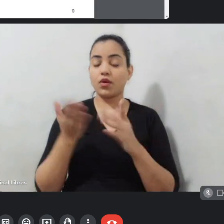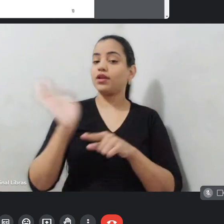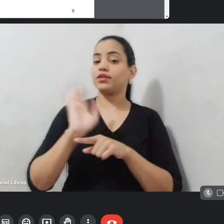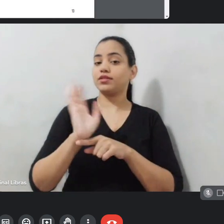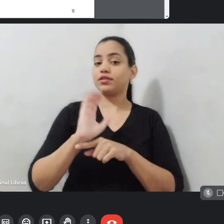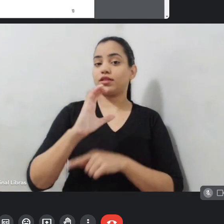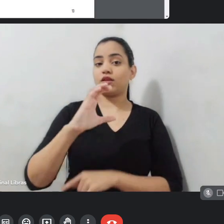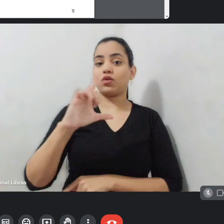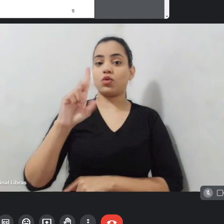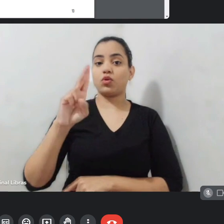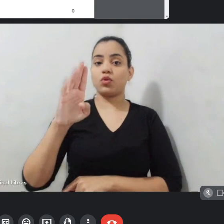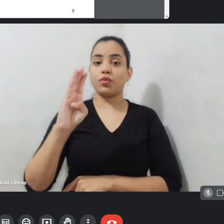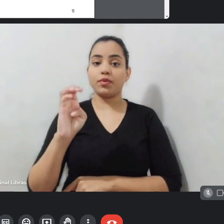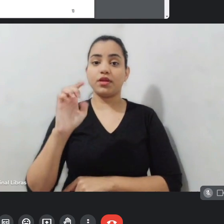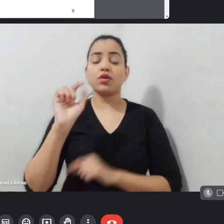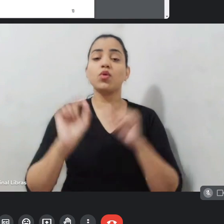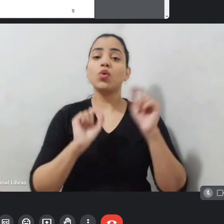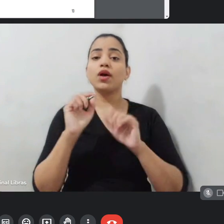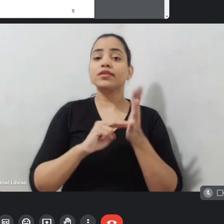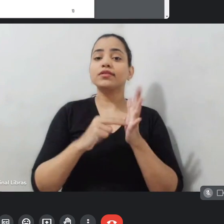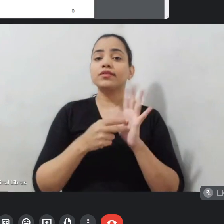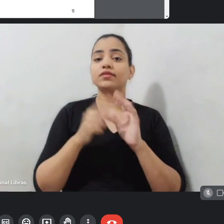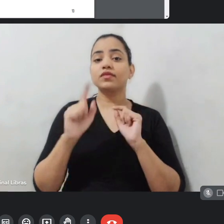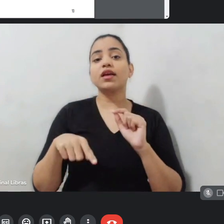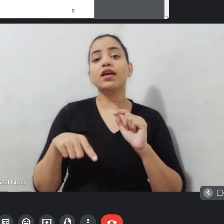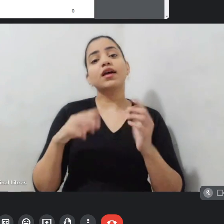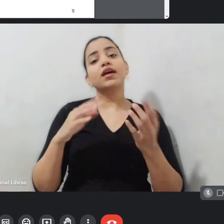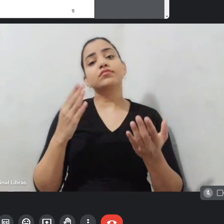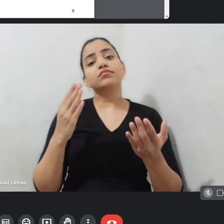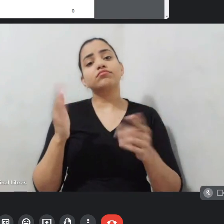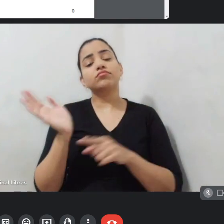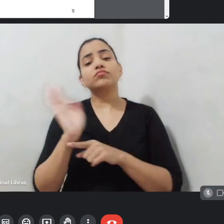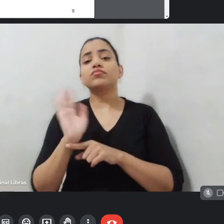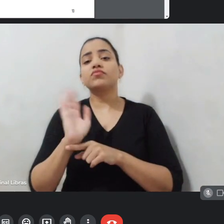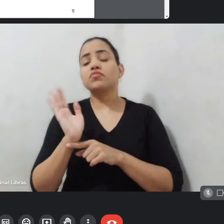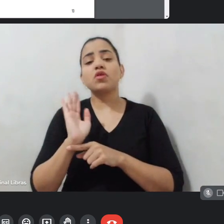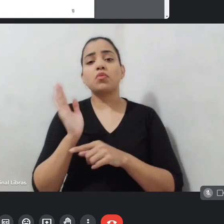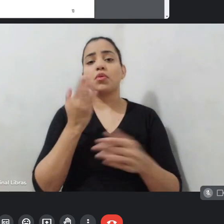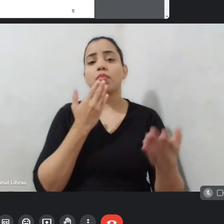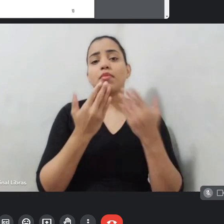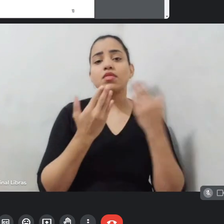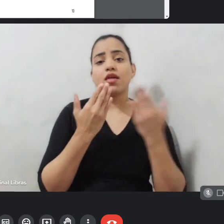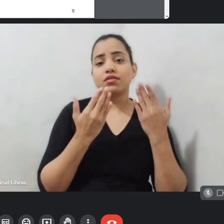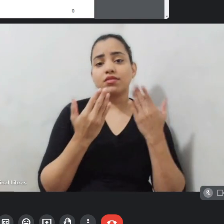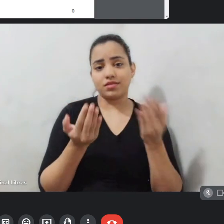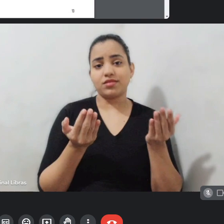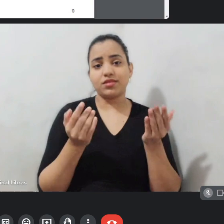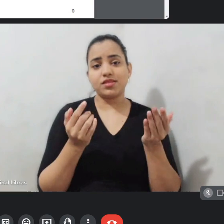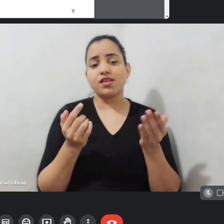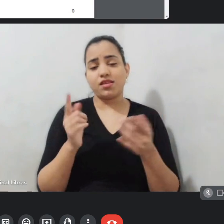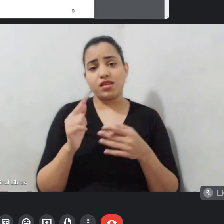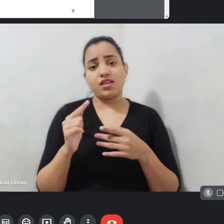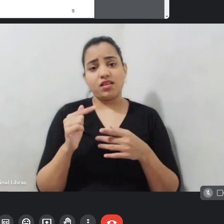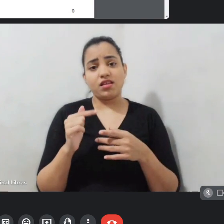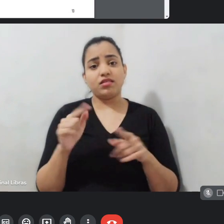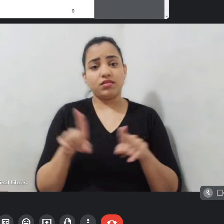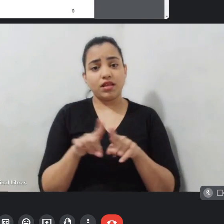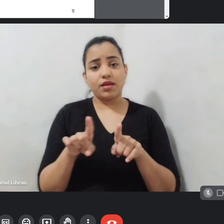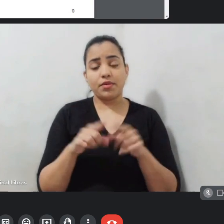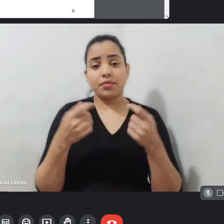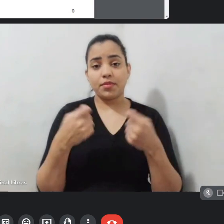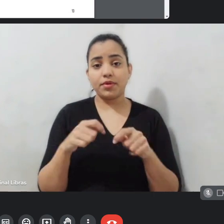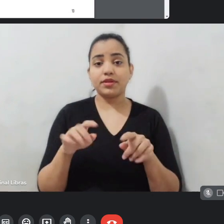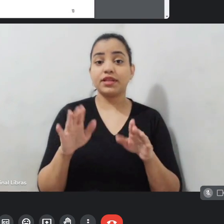cineclube? É uma exibição de filme com batalha. É um caminho. E algumas das pessoas que aqui estão e tem espaço, já tem um